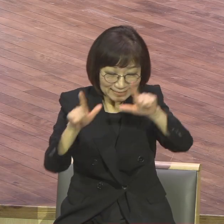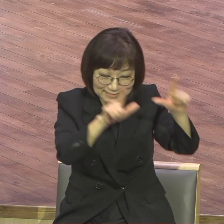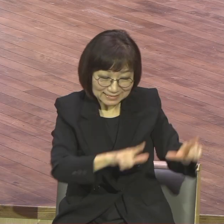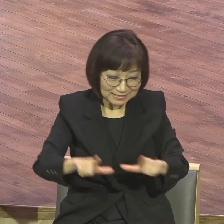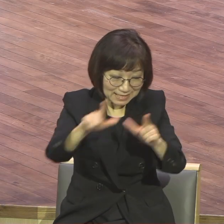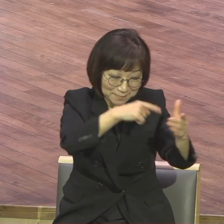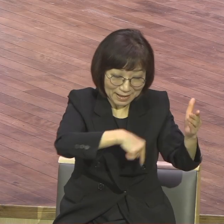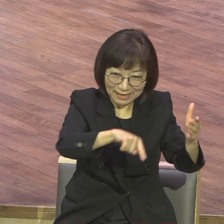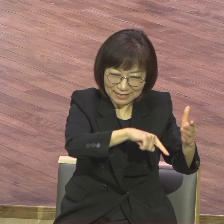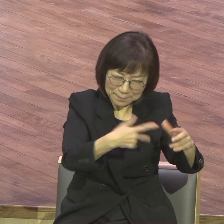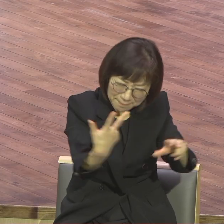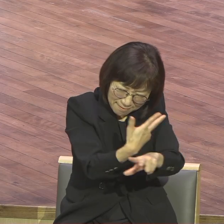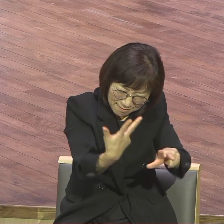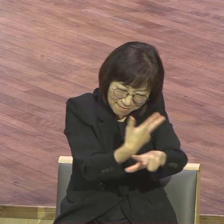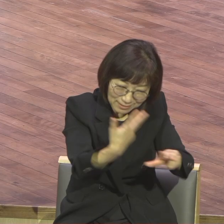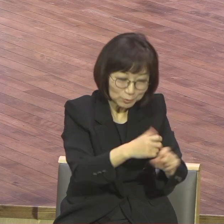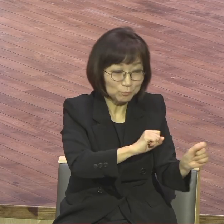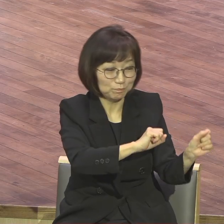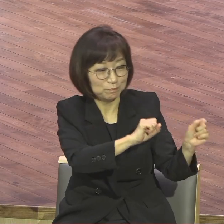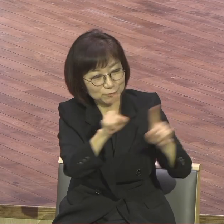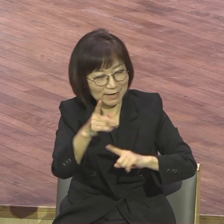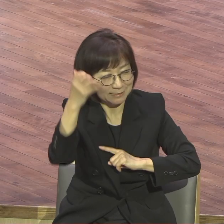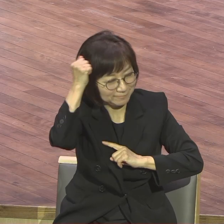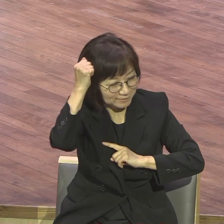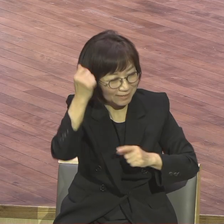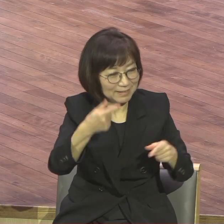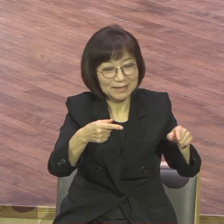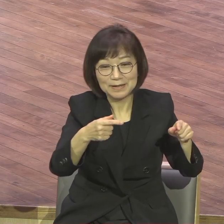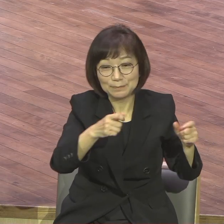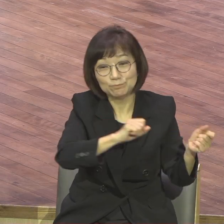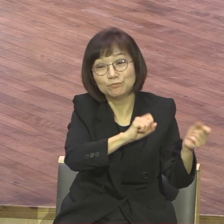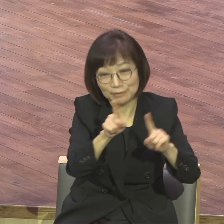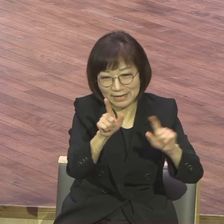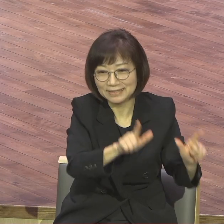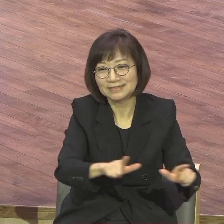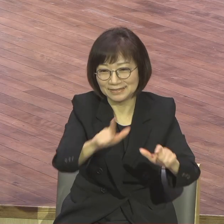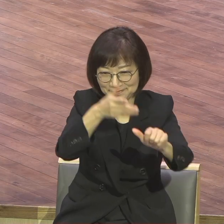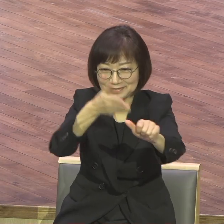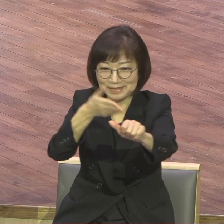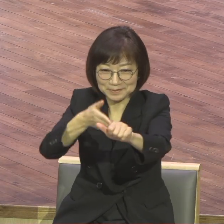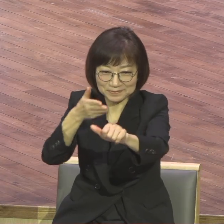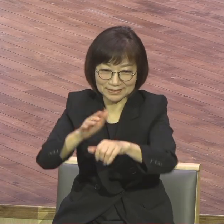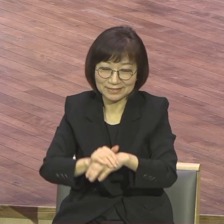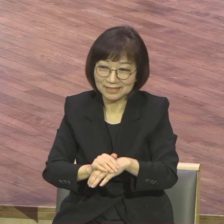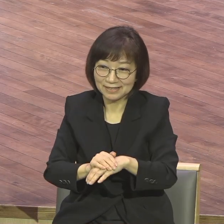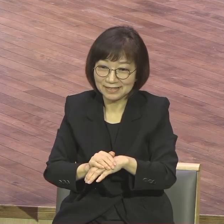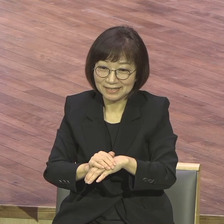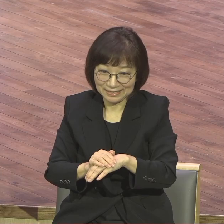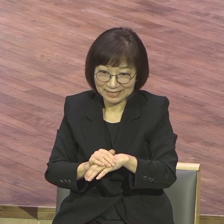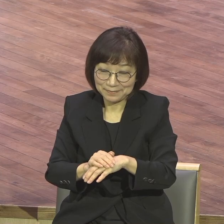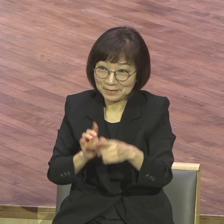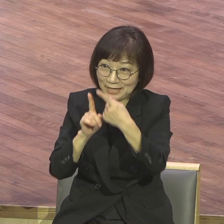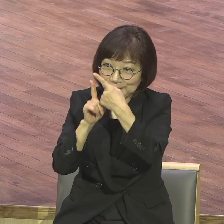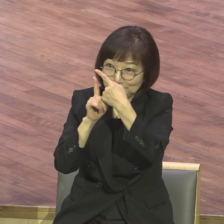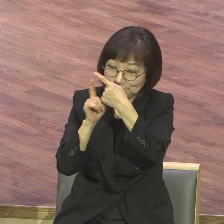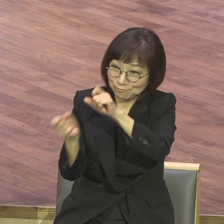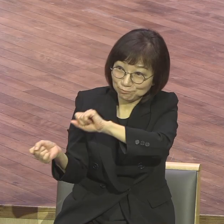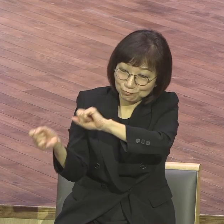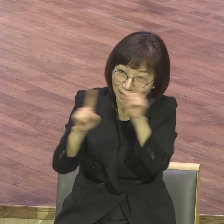부활주일 되길 바랍니다 교회 날 매주일 날이 부활 기념하는 날이니까 부활주일 이런 영적 없이